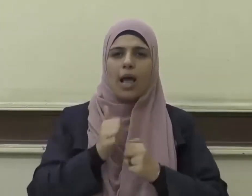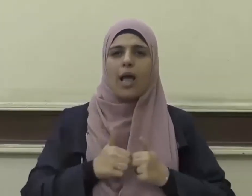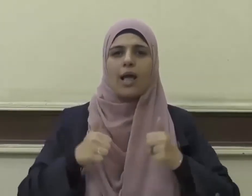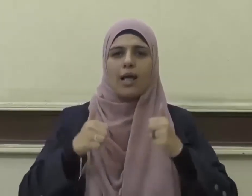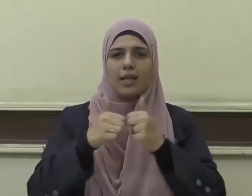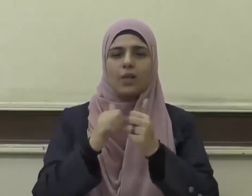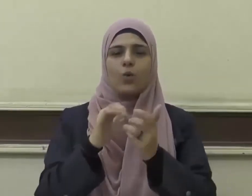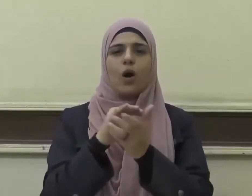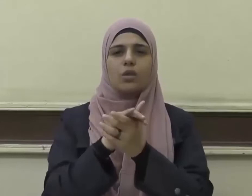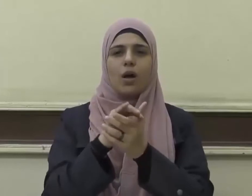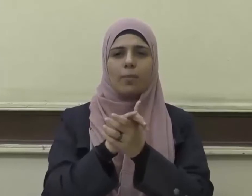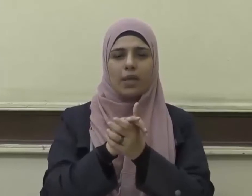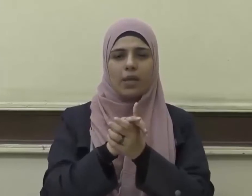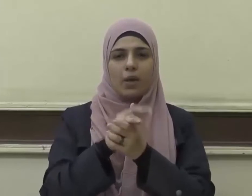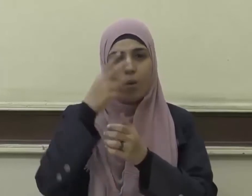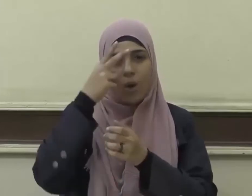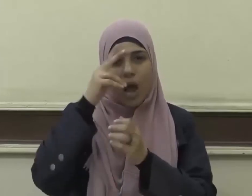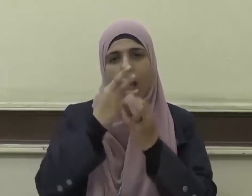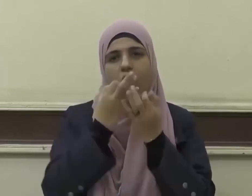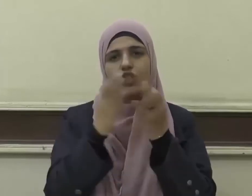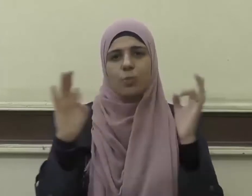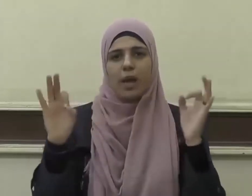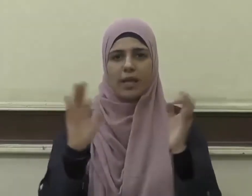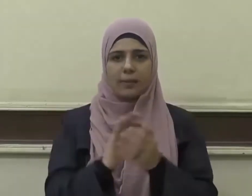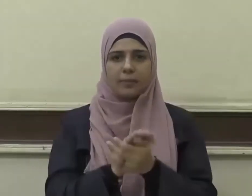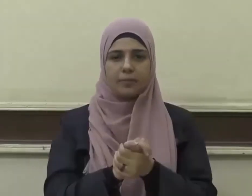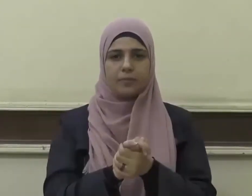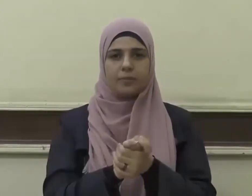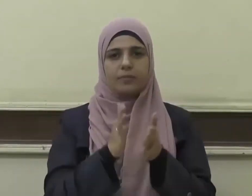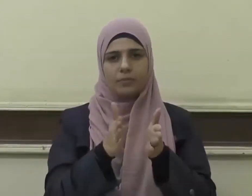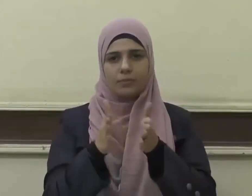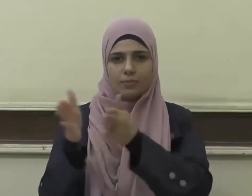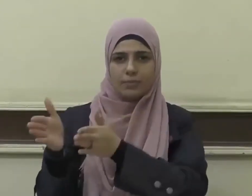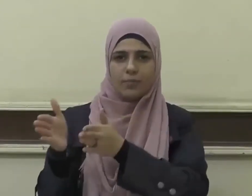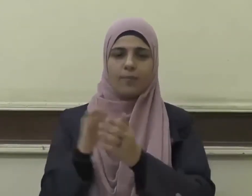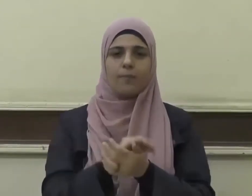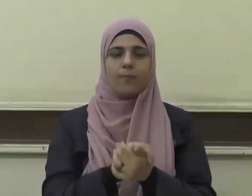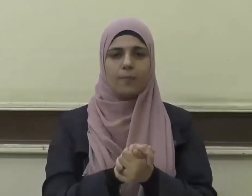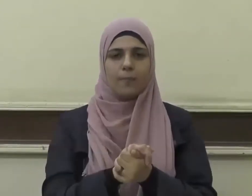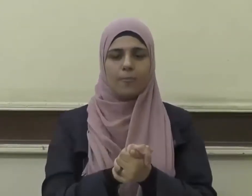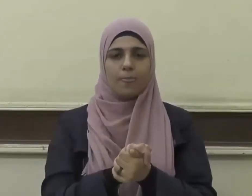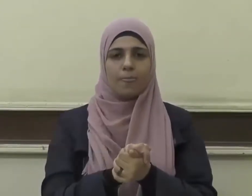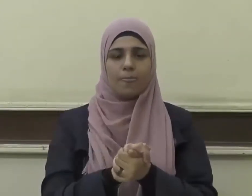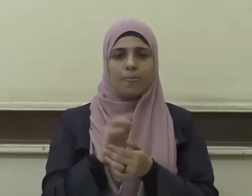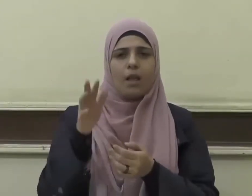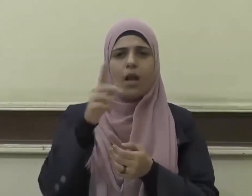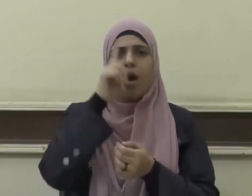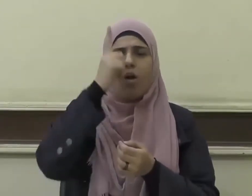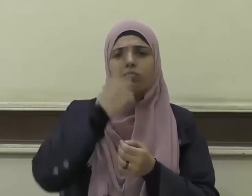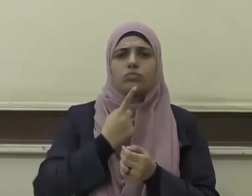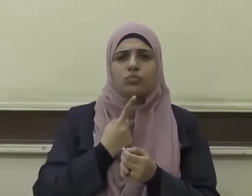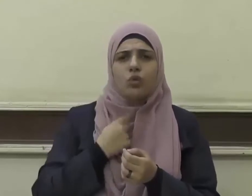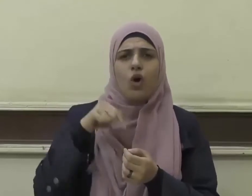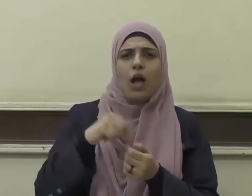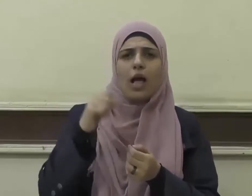آله وصحبه أجمعين وبعد فلقد رغب الإسلام في طلب العلم